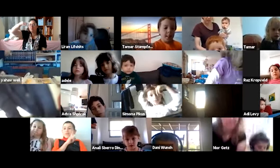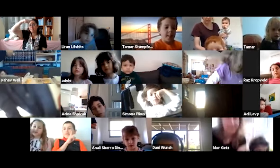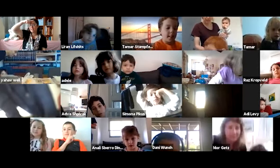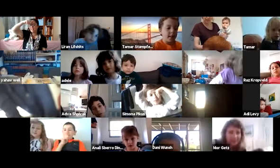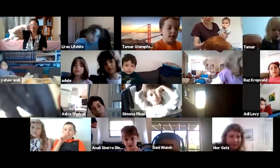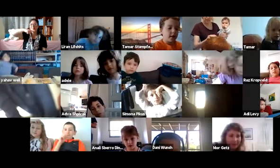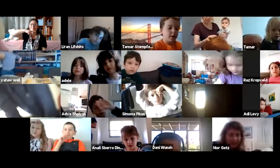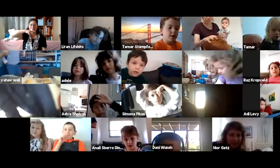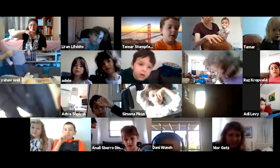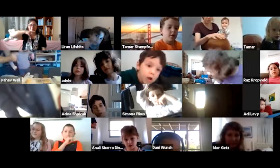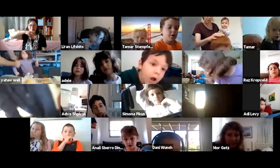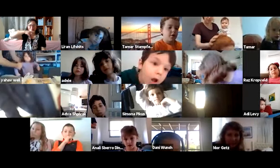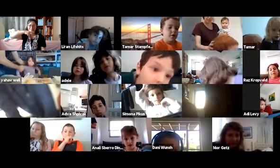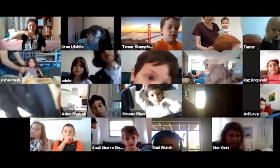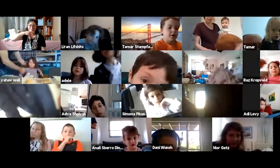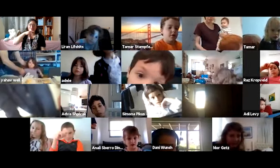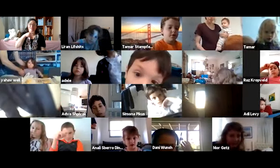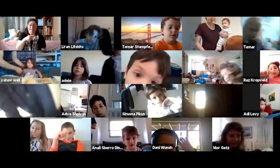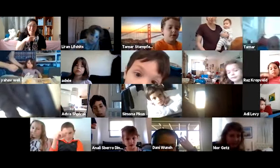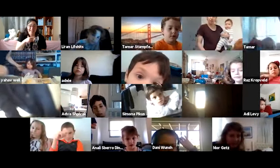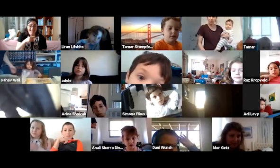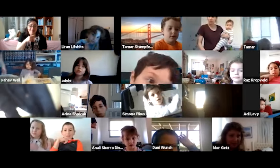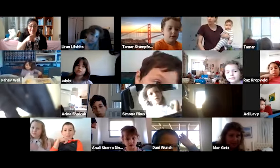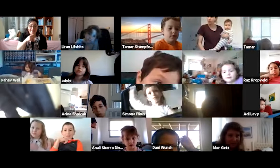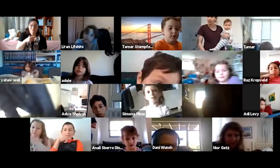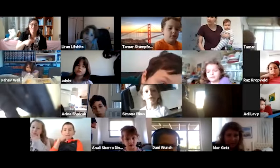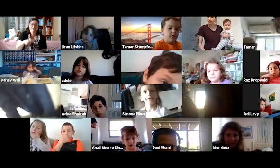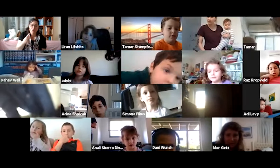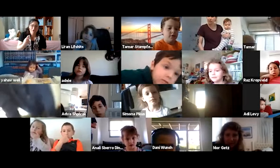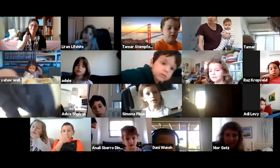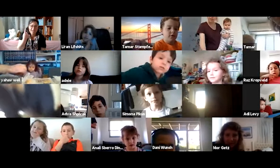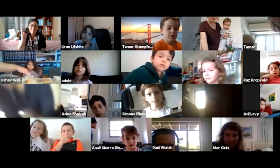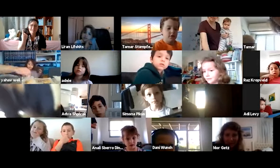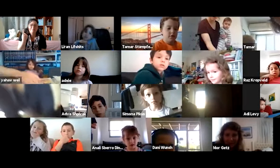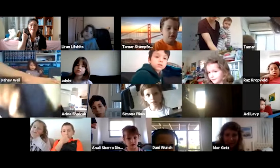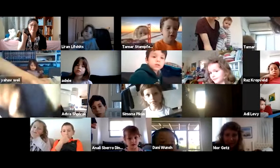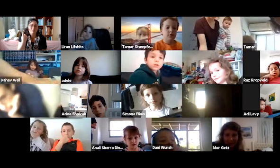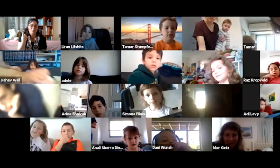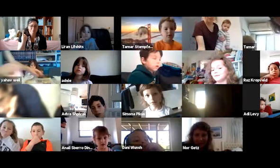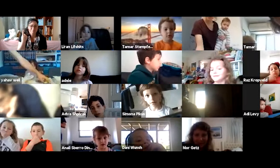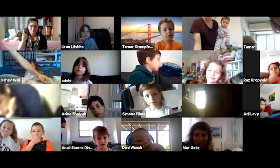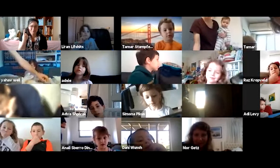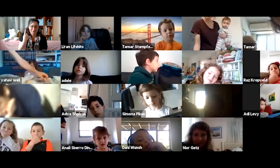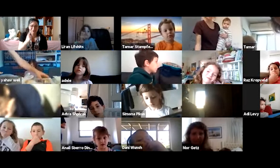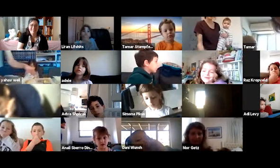מהמצח לסנטר. ואני כבר אגלה לכם, שאימהות גם יהיה עם האצבע הזו. אוקיי?